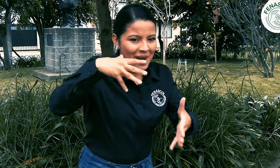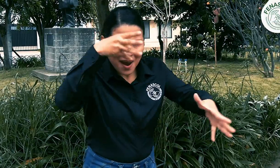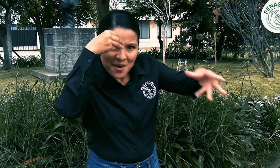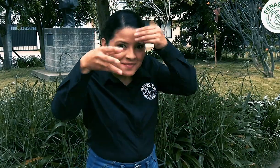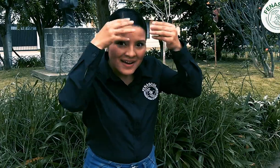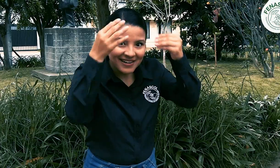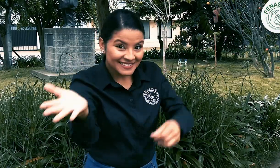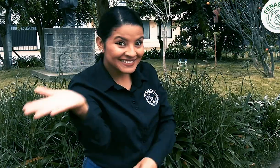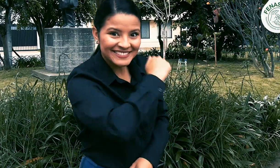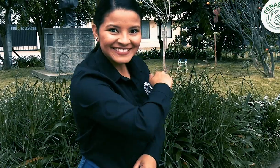¡Vamos!